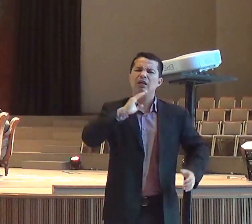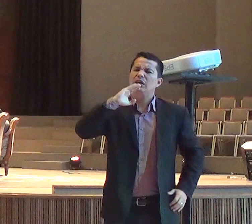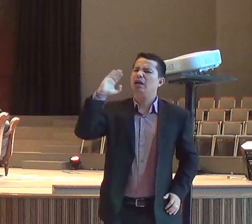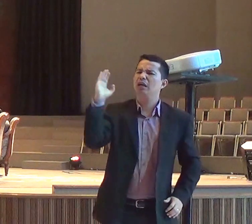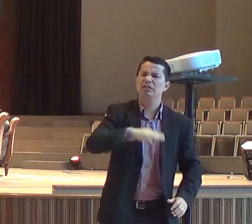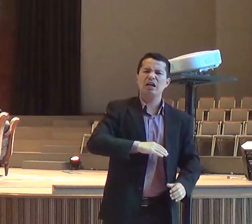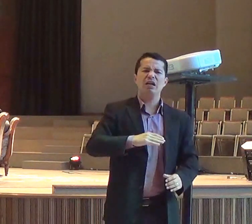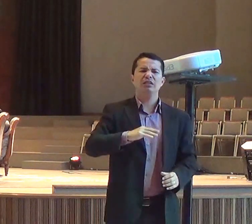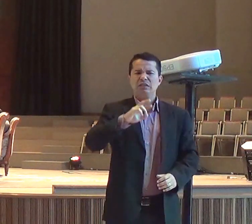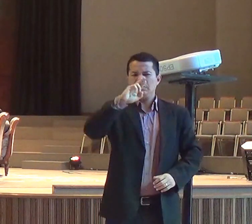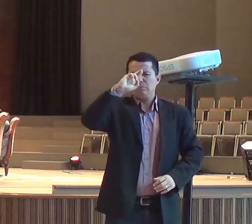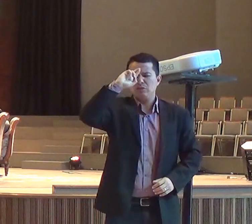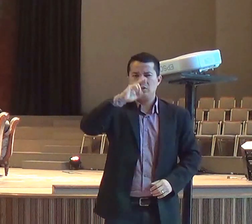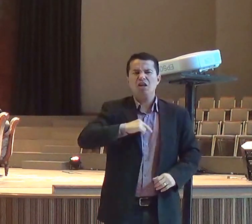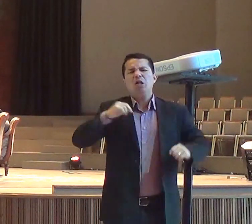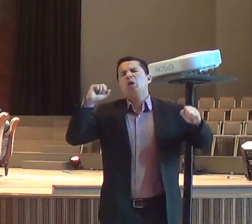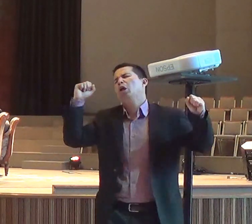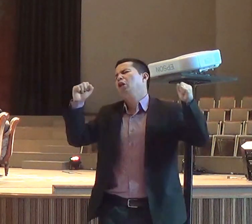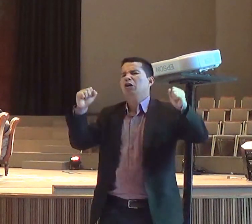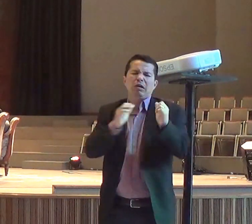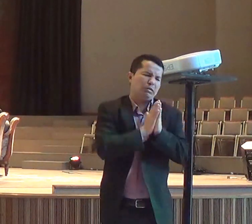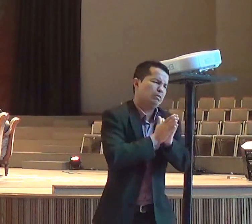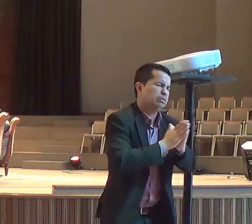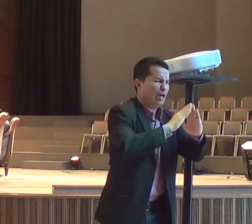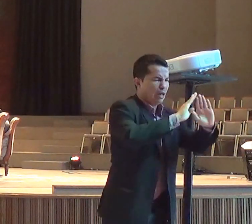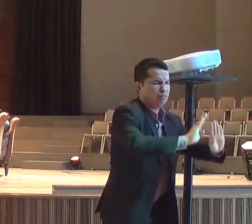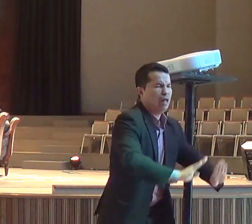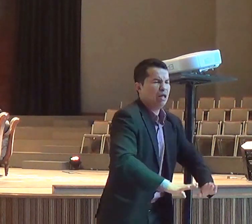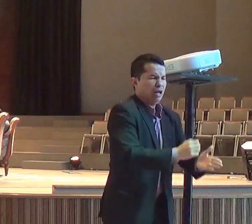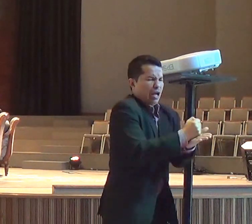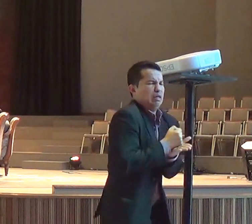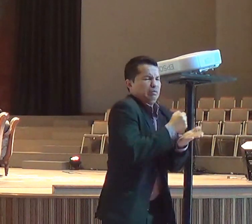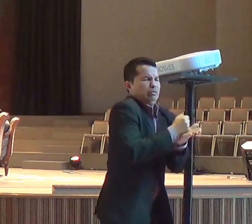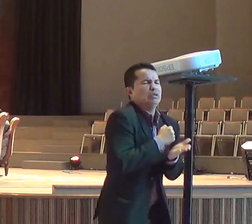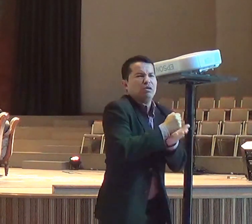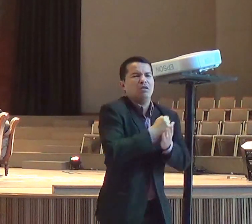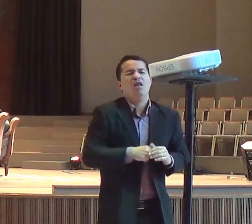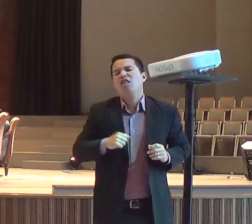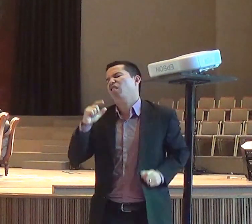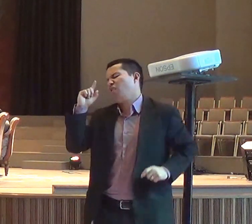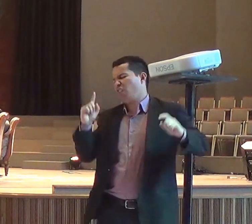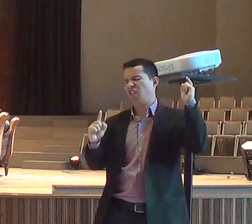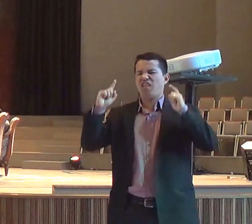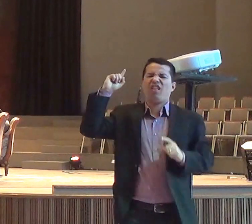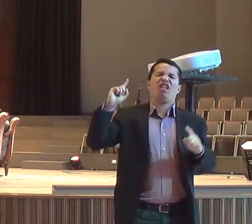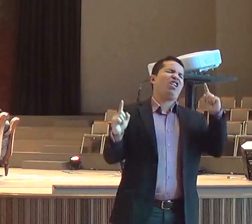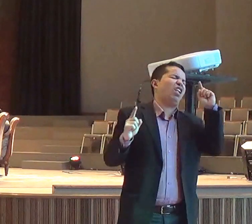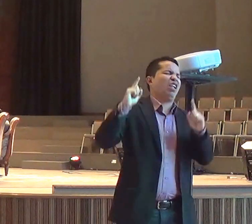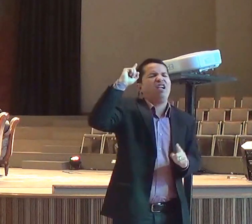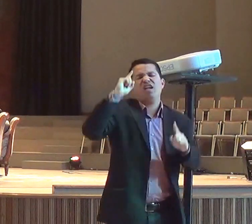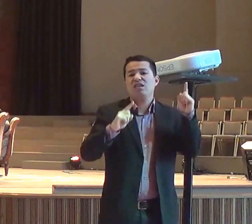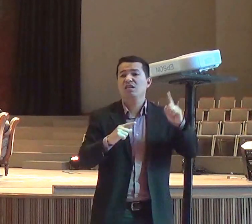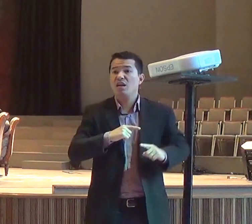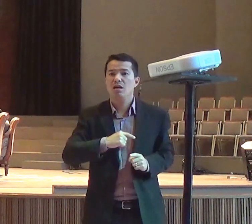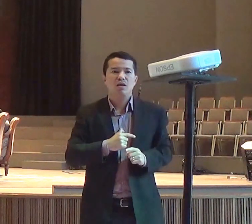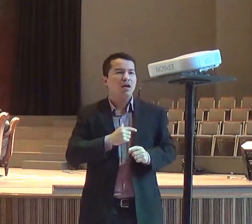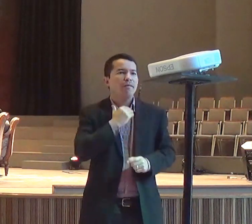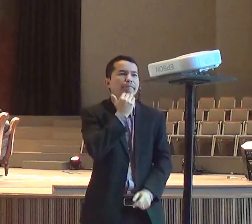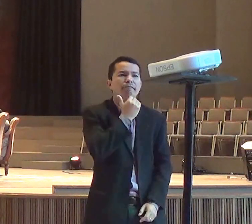gritavam, e dançavam em volta do altar que haviam feito, mas não houve nenhuma resposta, ninguém respondeu.